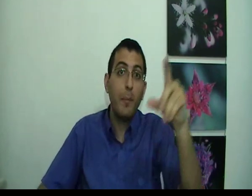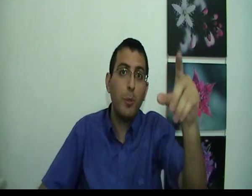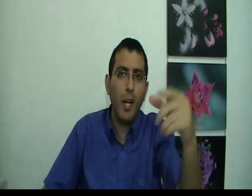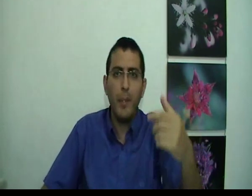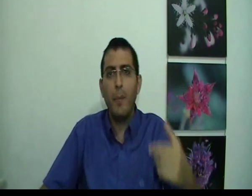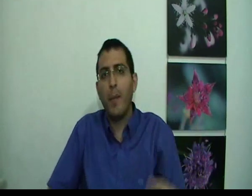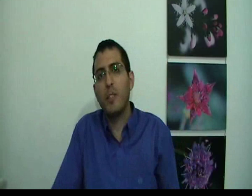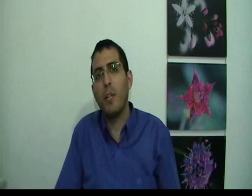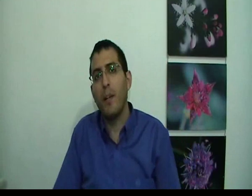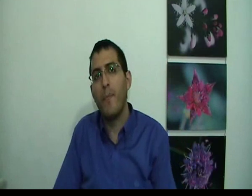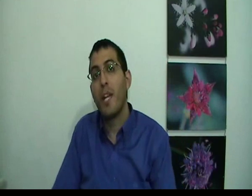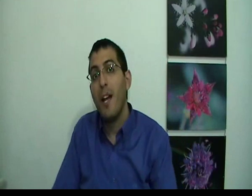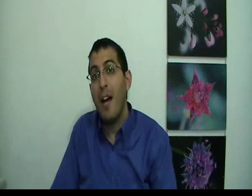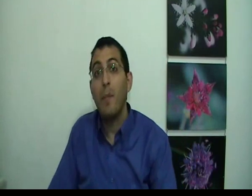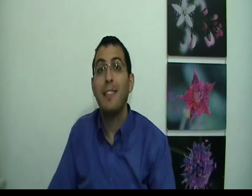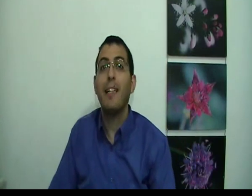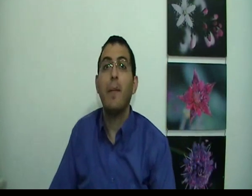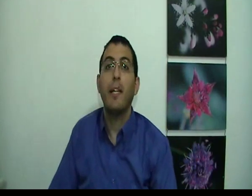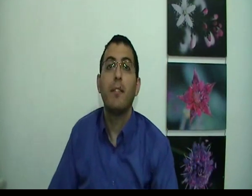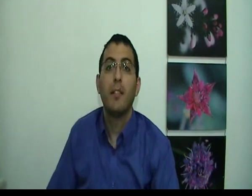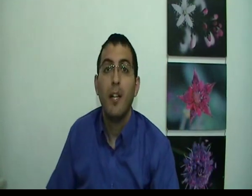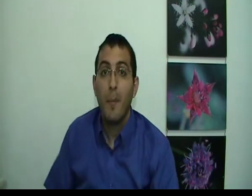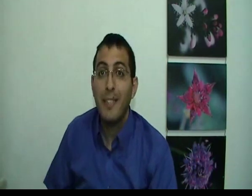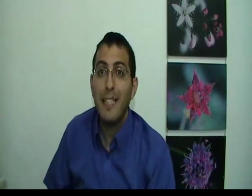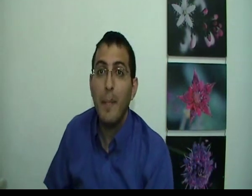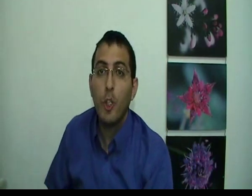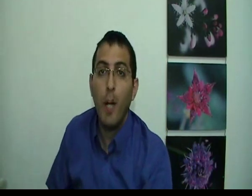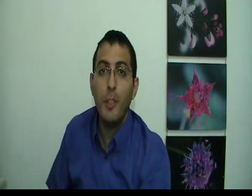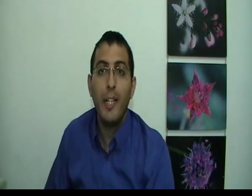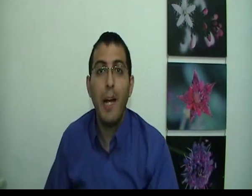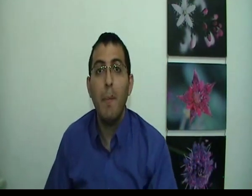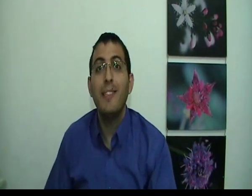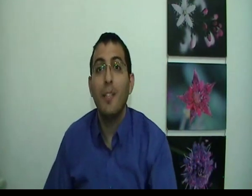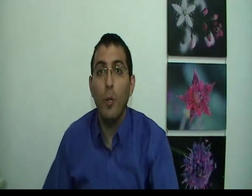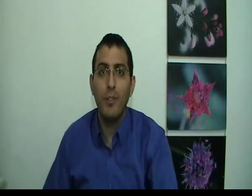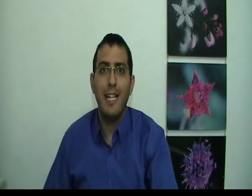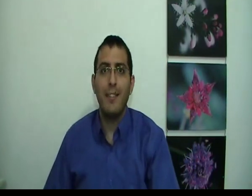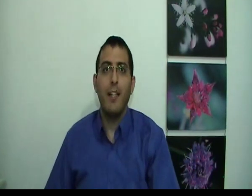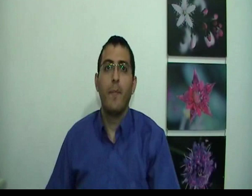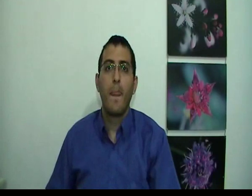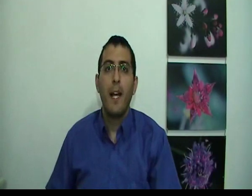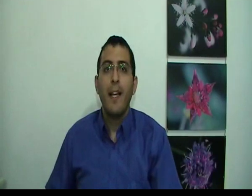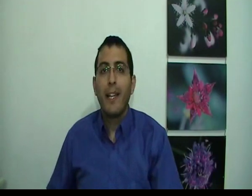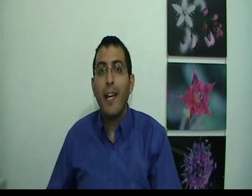מישהו אחר מדבר עם עצמך אבל מצד האמת מצד האמת, כל מה שקיים במציאות זה אתה כי